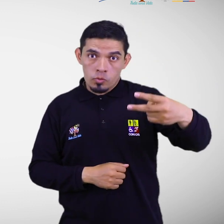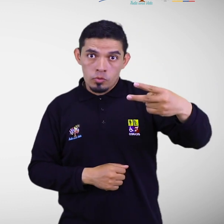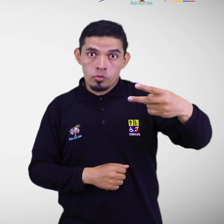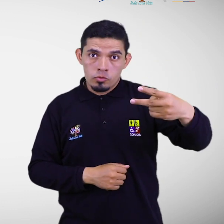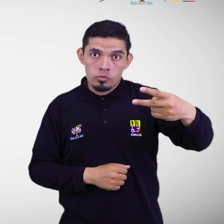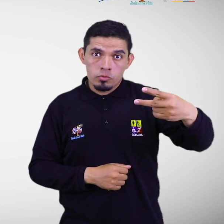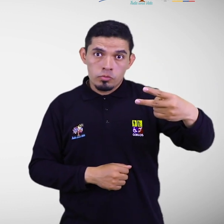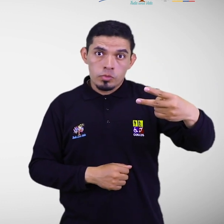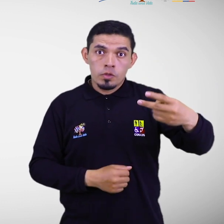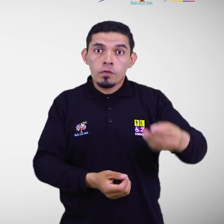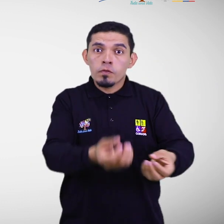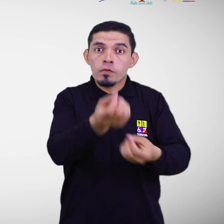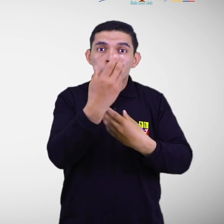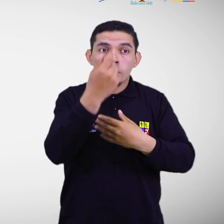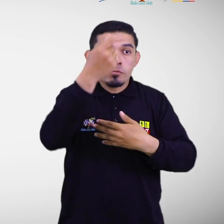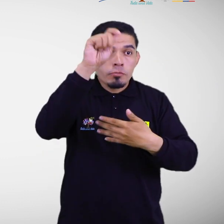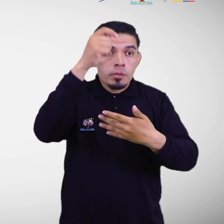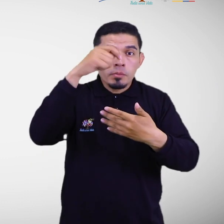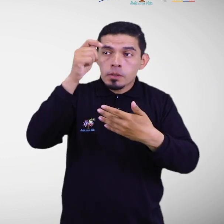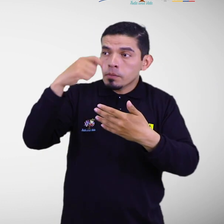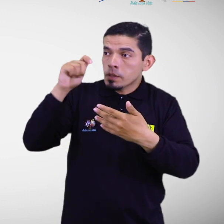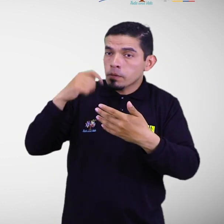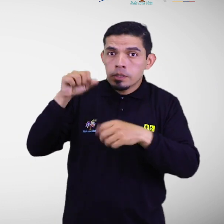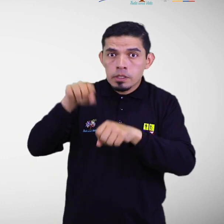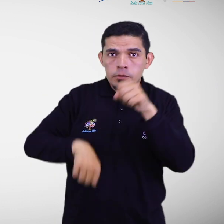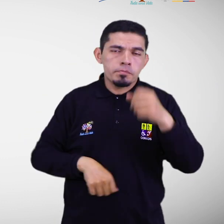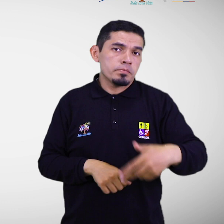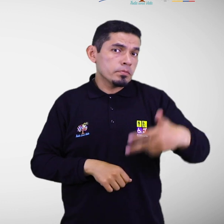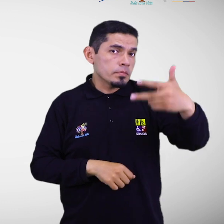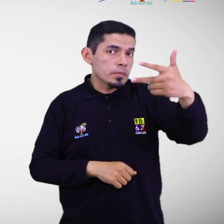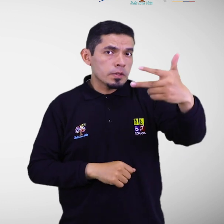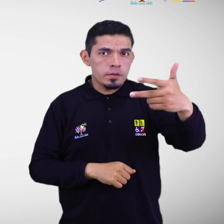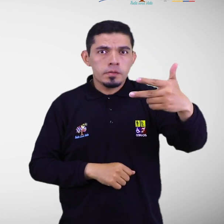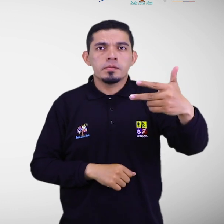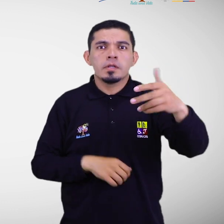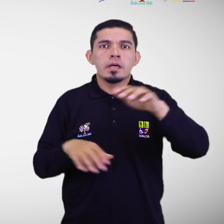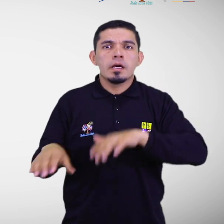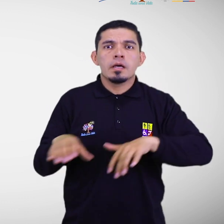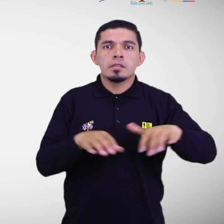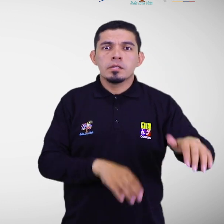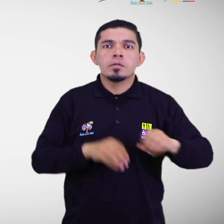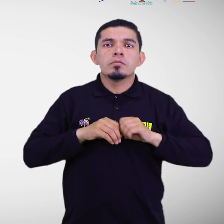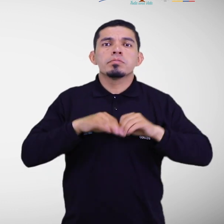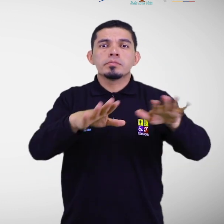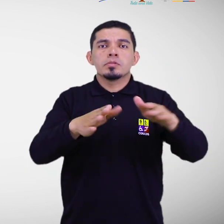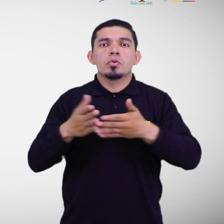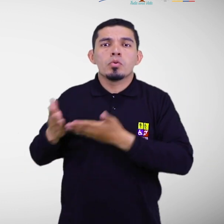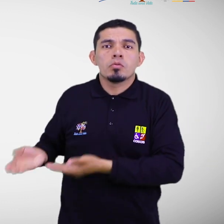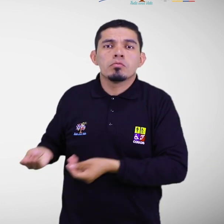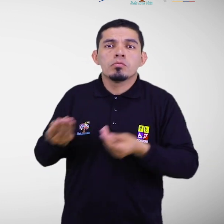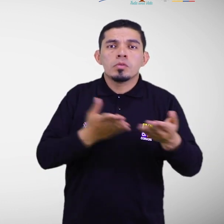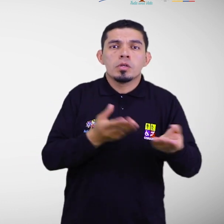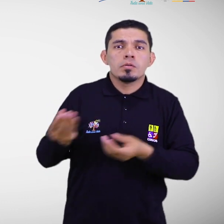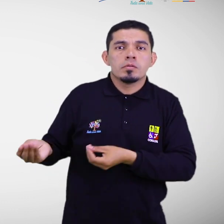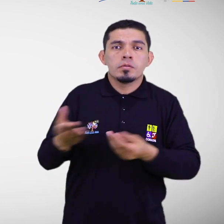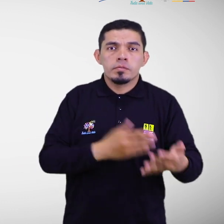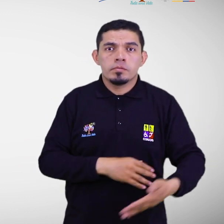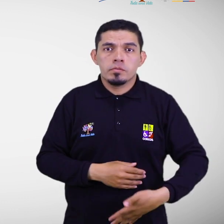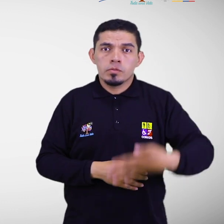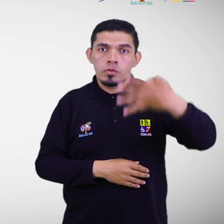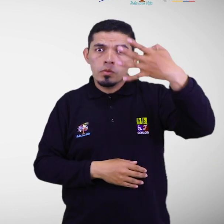Levantamiento de información y evaluación de daños. 3. Activación y despliegue de recursos y capacidades.